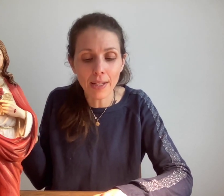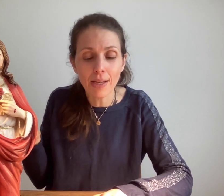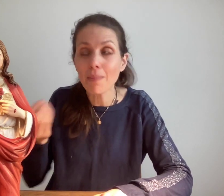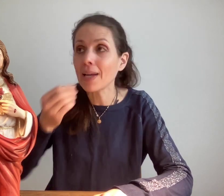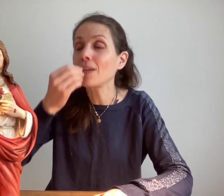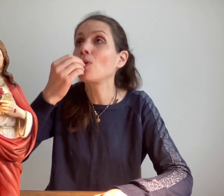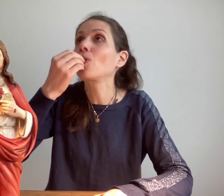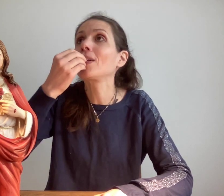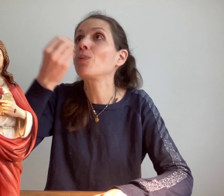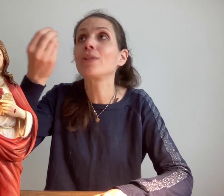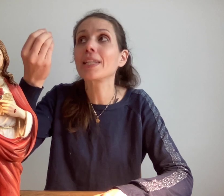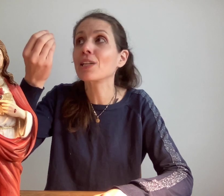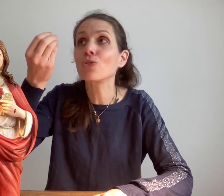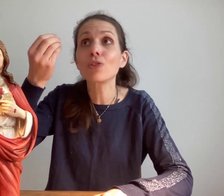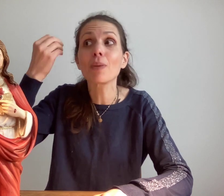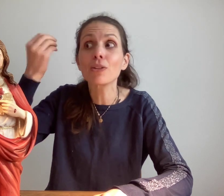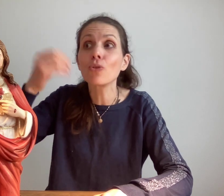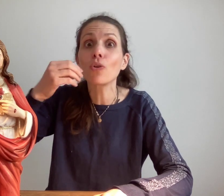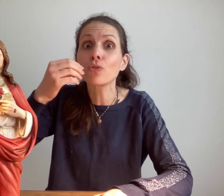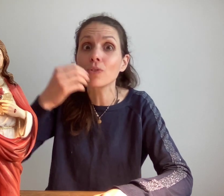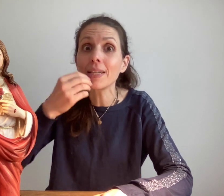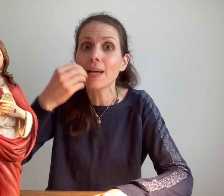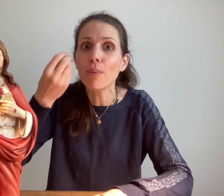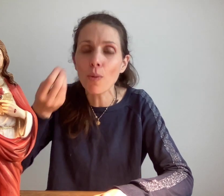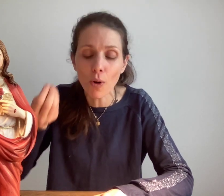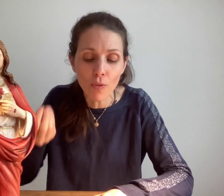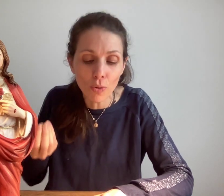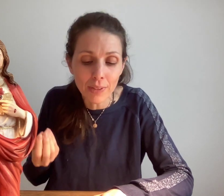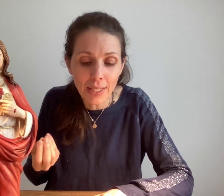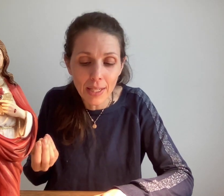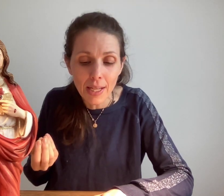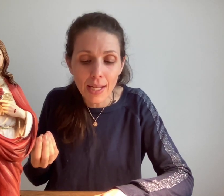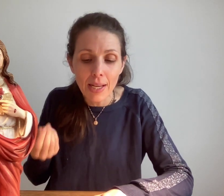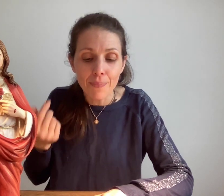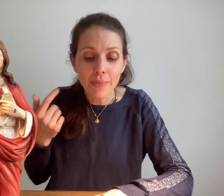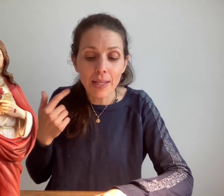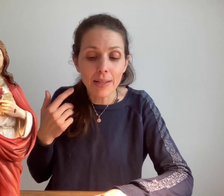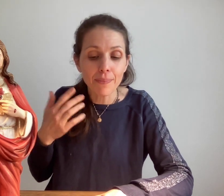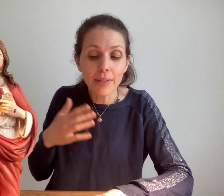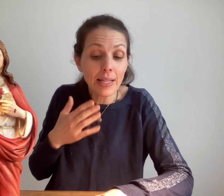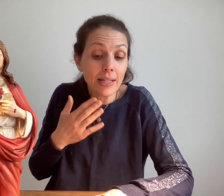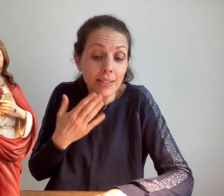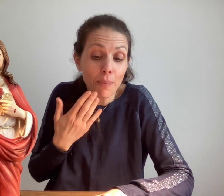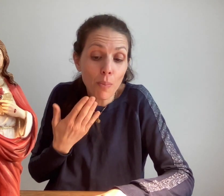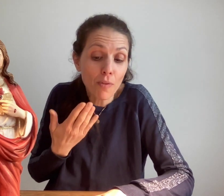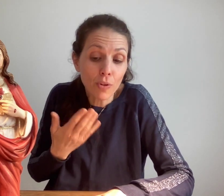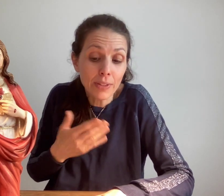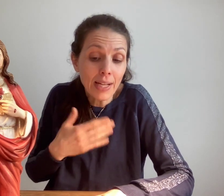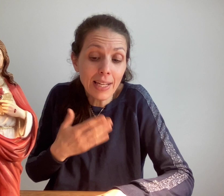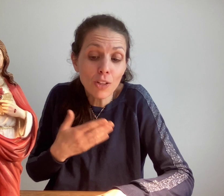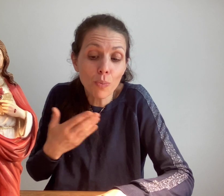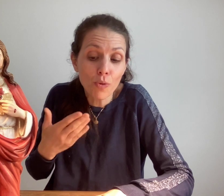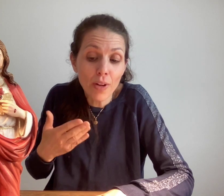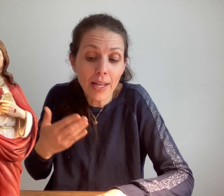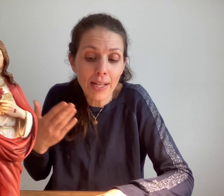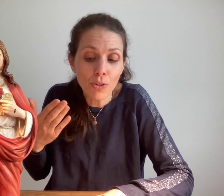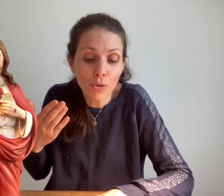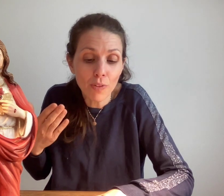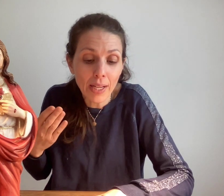Marie quand elle demandait quelque chose bien Dieu entendait sa propre volonté et sa propre volonté à qui il ne pouvait et ne devait